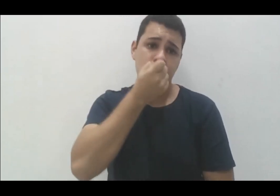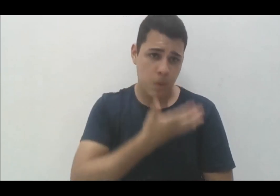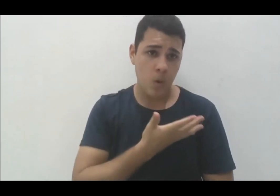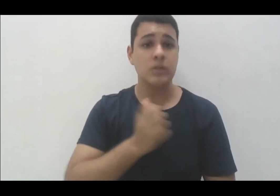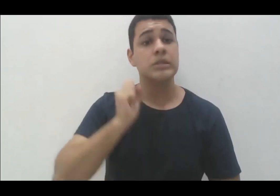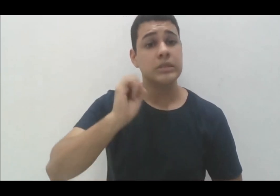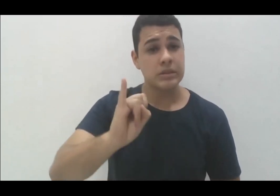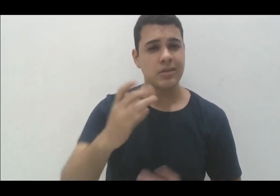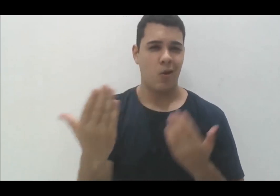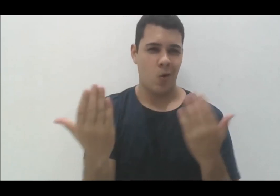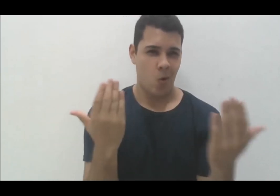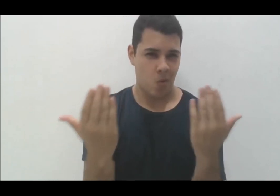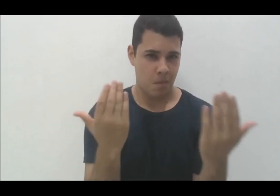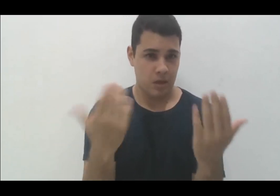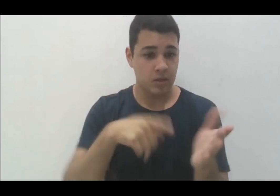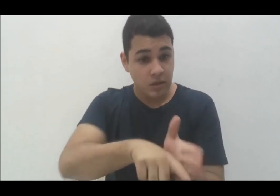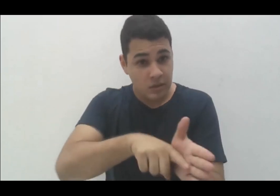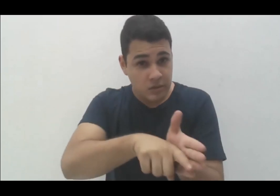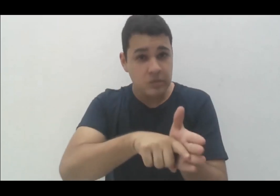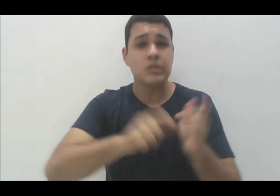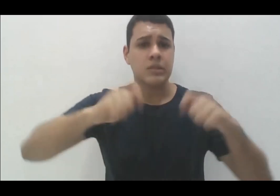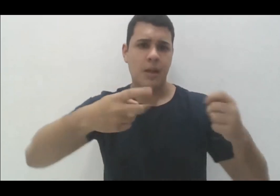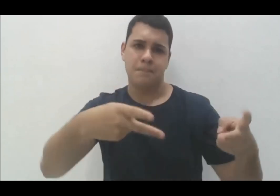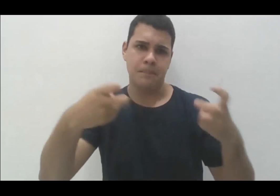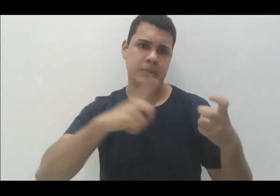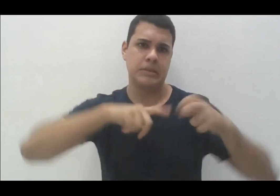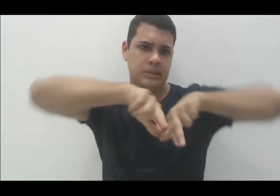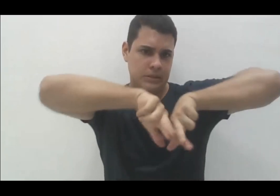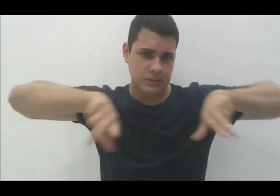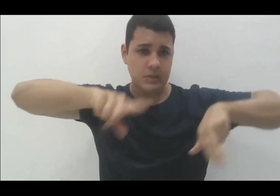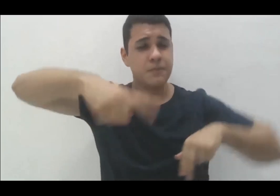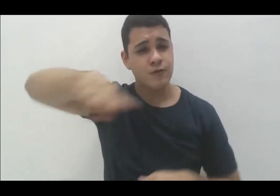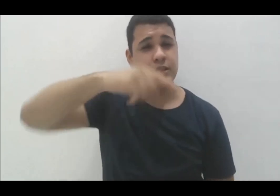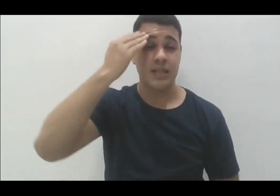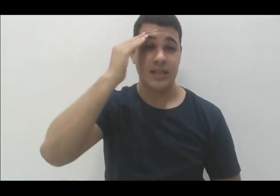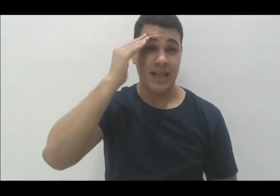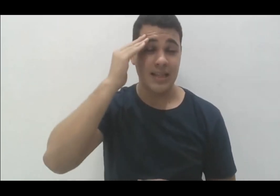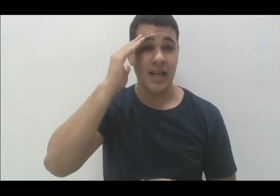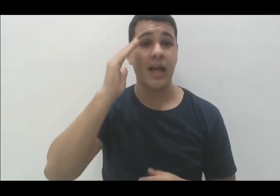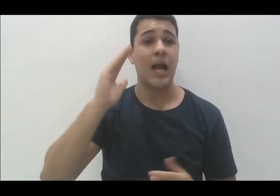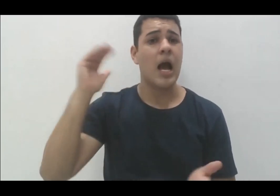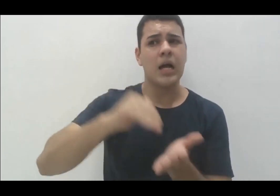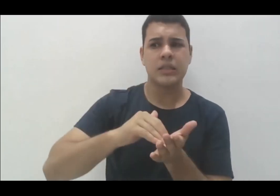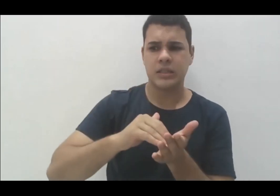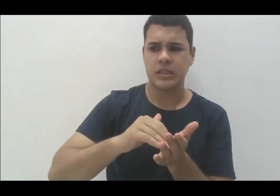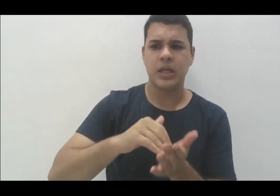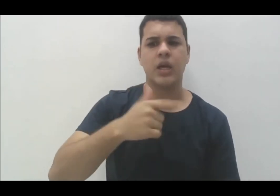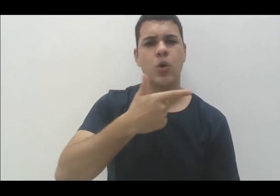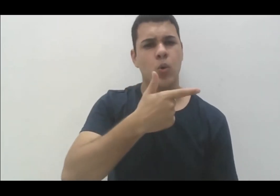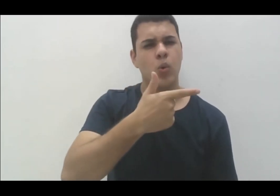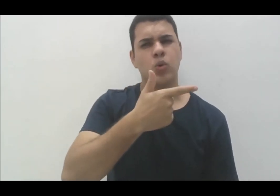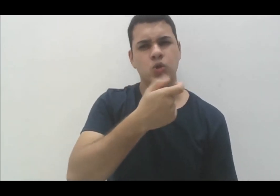pegar os dados estatísticos, a gente tem clareza disso, para vocês terem ideia, até o início dos anos 2000,